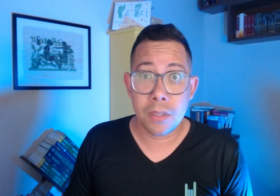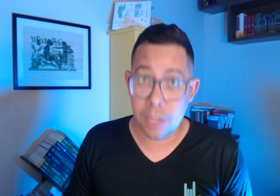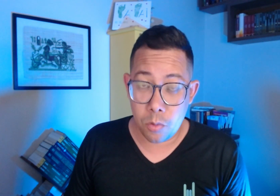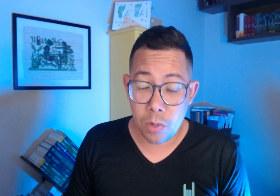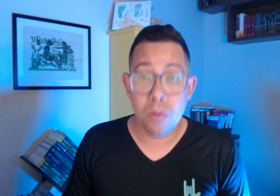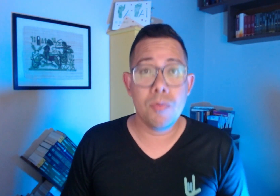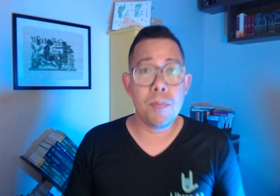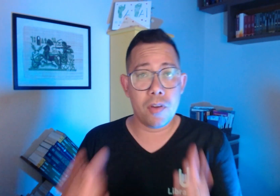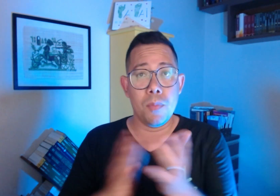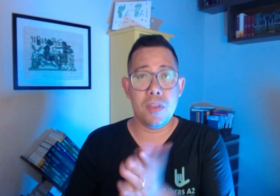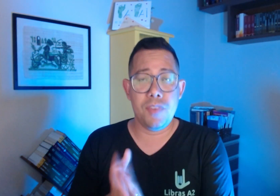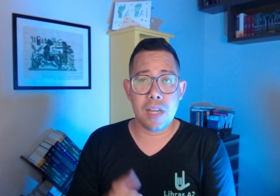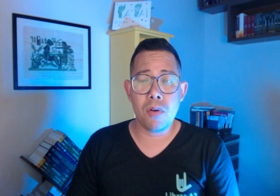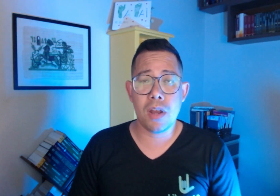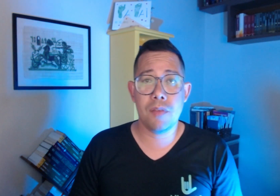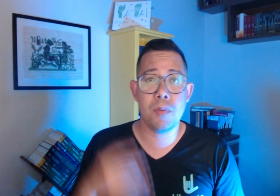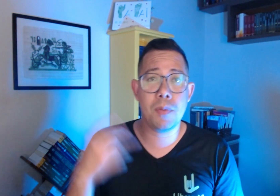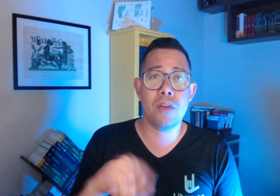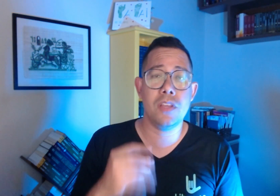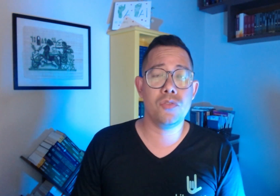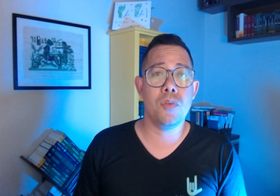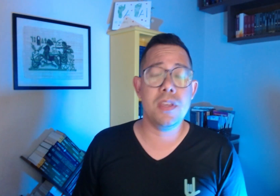Tranquilo? Vamos ver como que fica agora? Vamos lá, ó. Desde o começo.